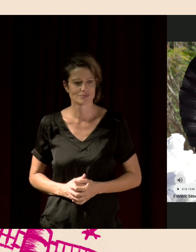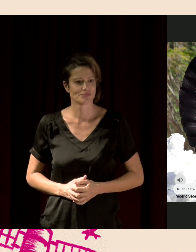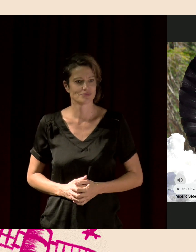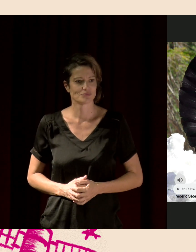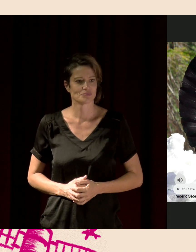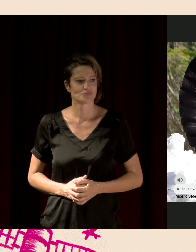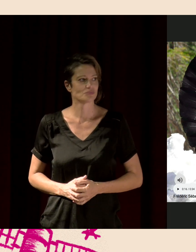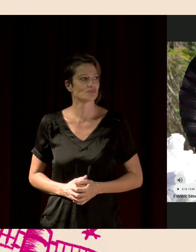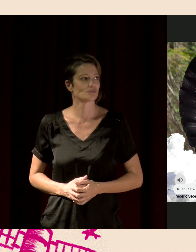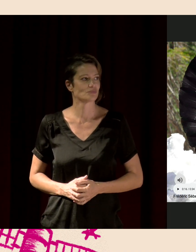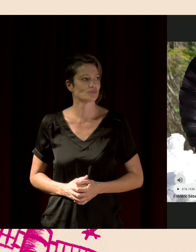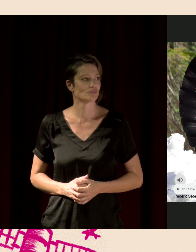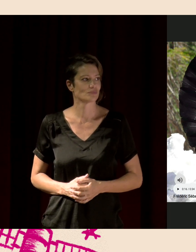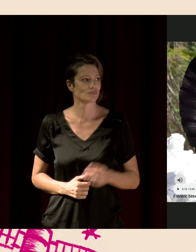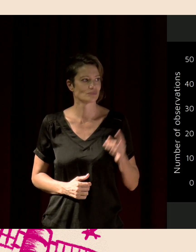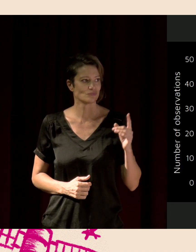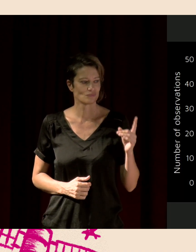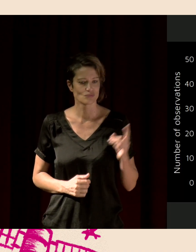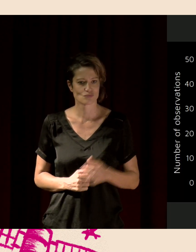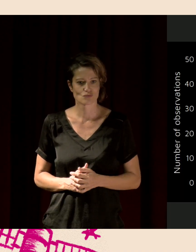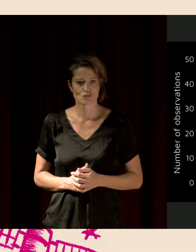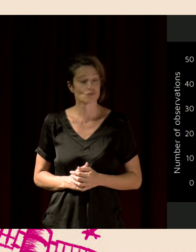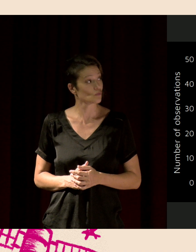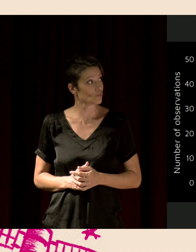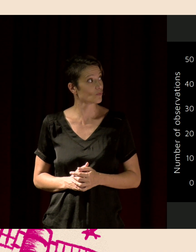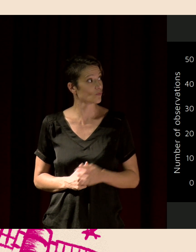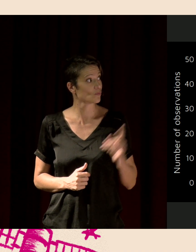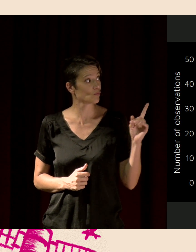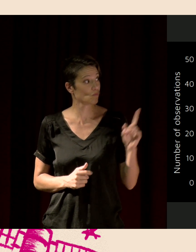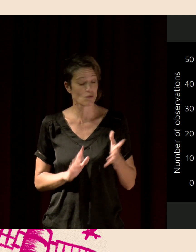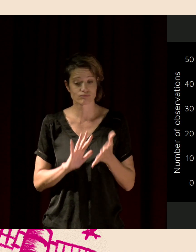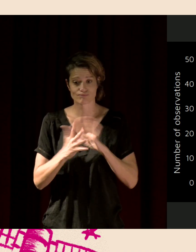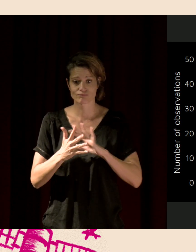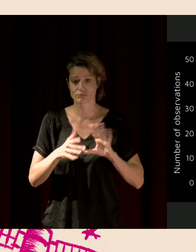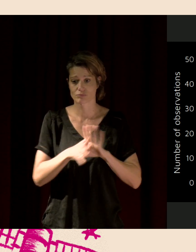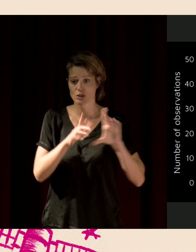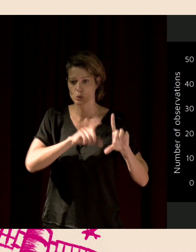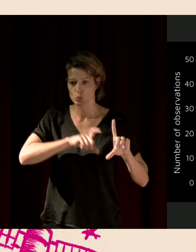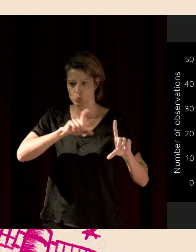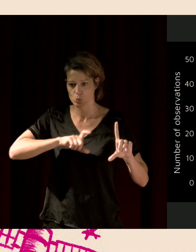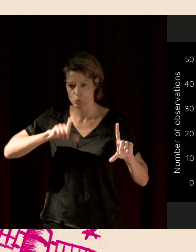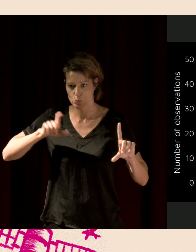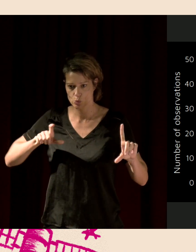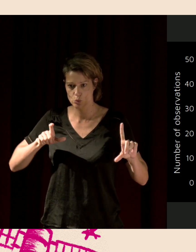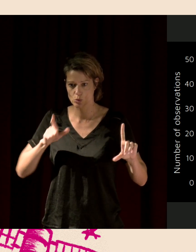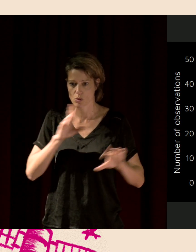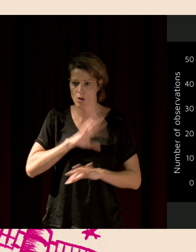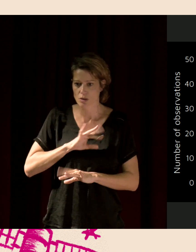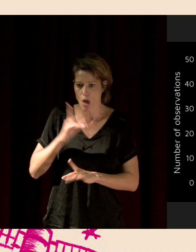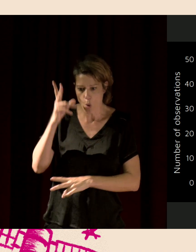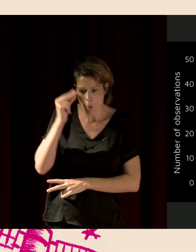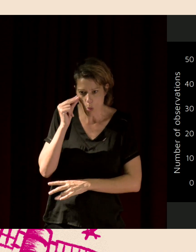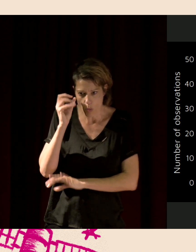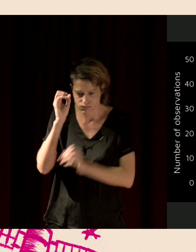On développe des systèmes de reconnaissance automatique de ces sons. Et l'idée, c'est d'essayer de voir quand est-ce que les individus sont là, combien il un individu,